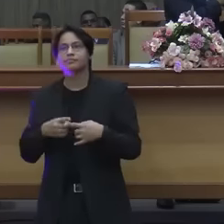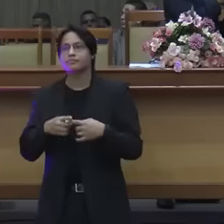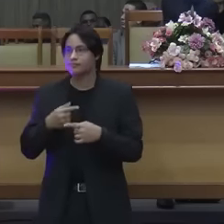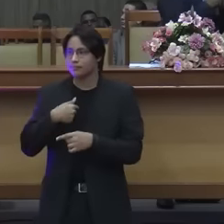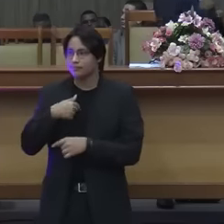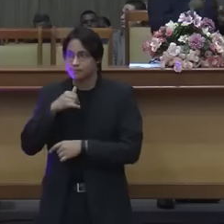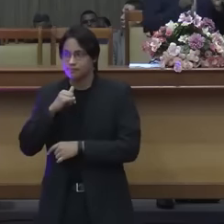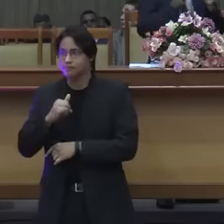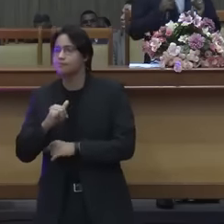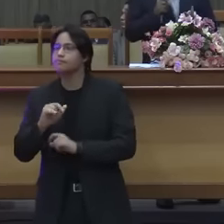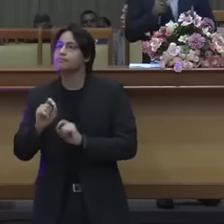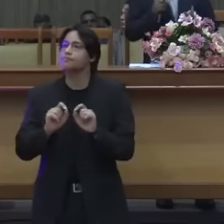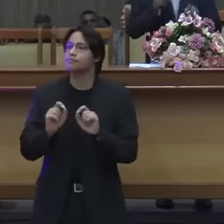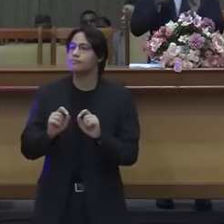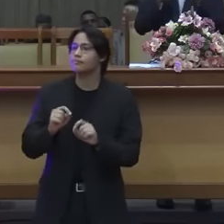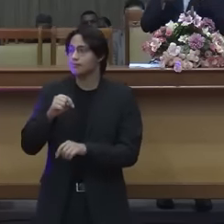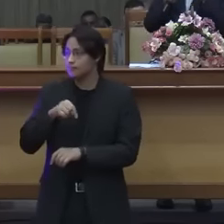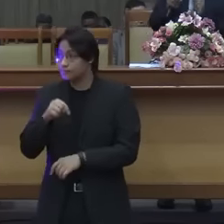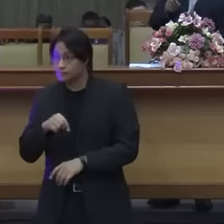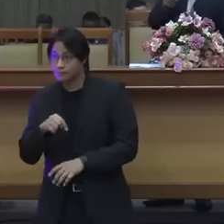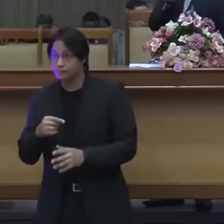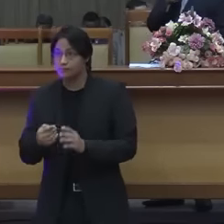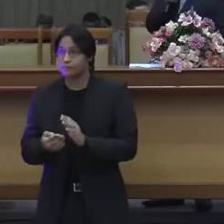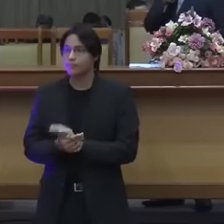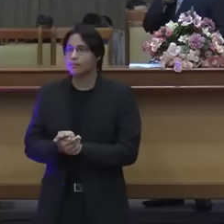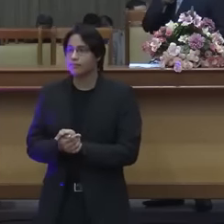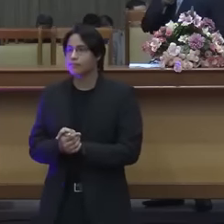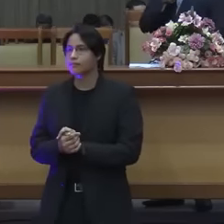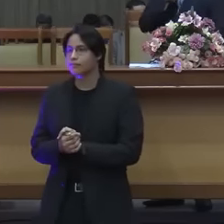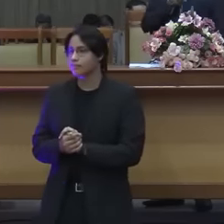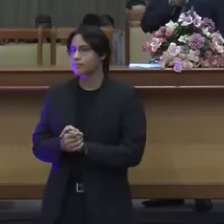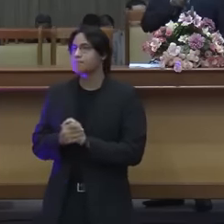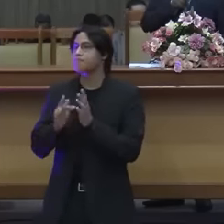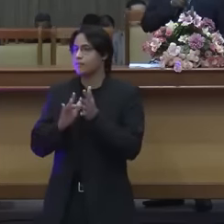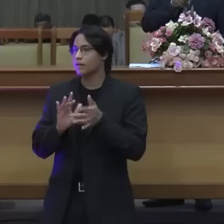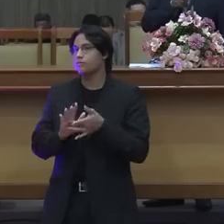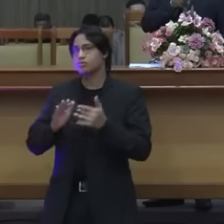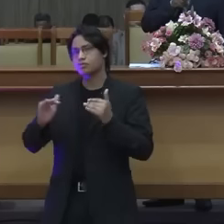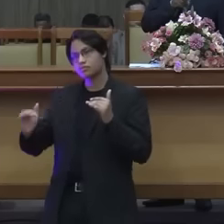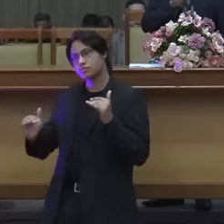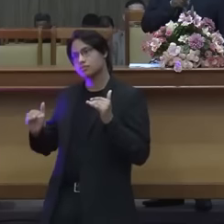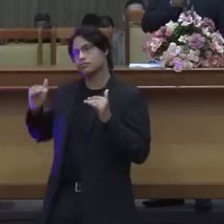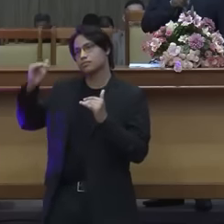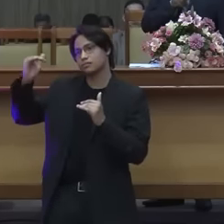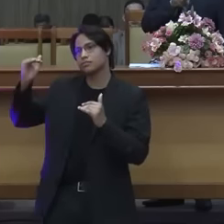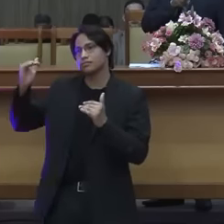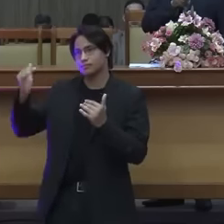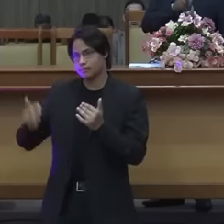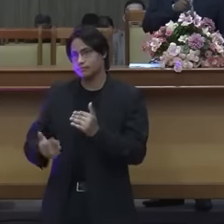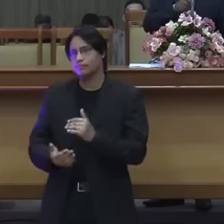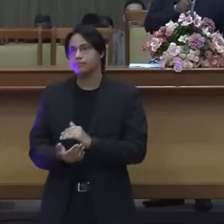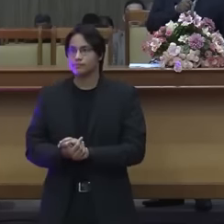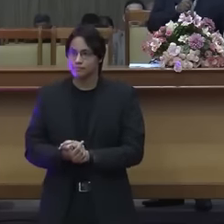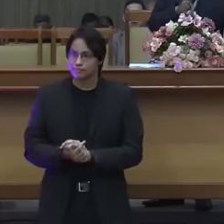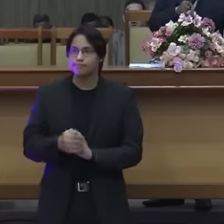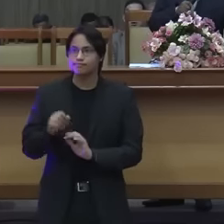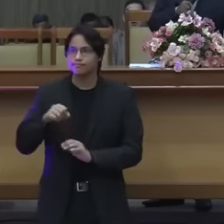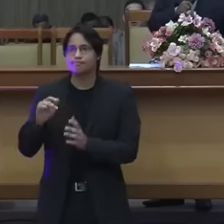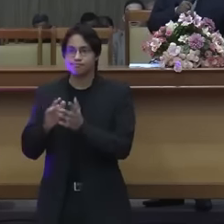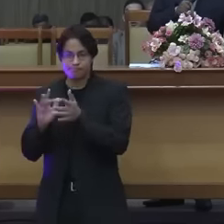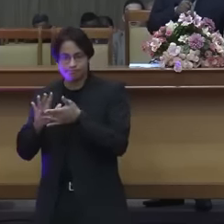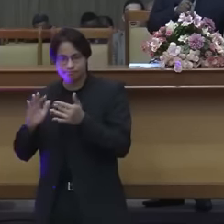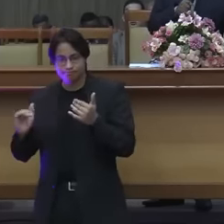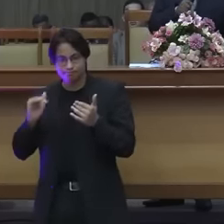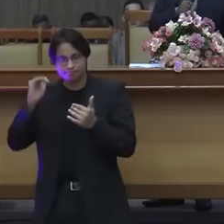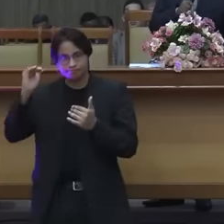está quem é maior do que o templo, quem é maior do que o